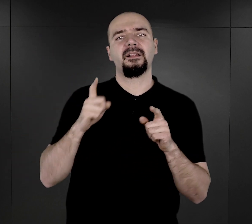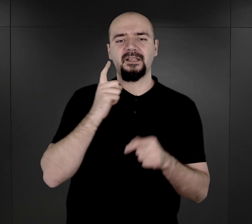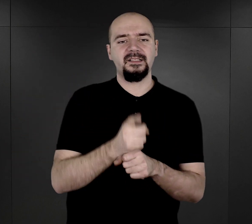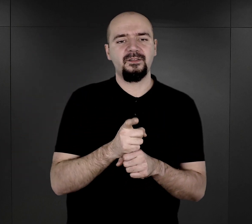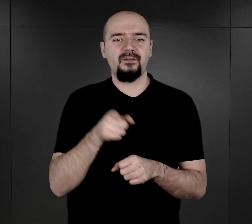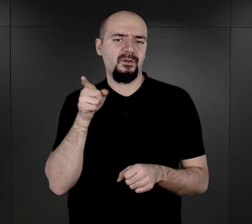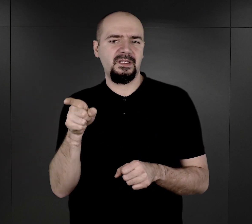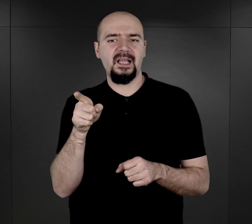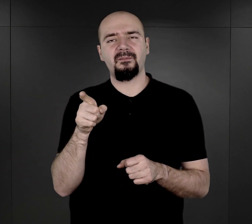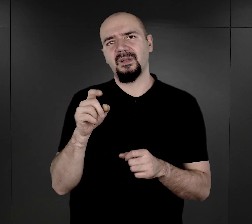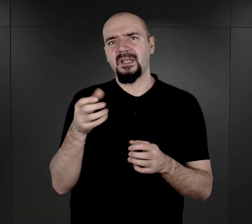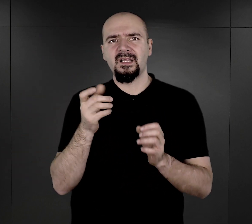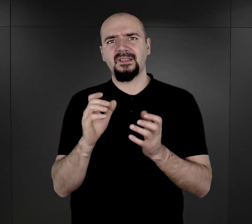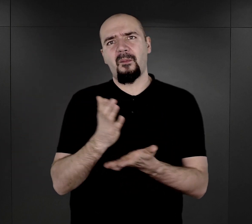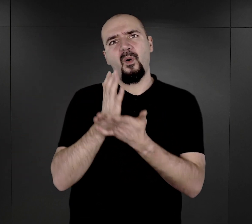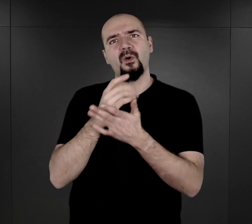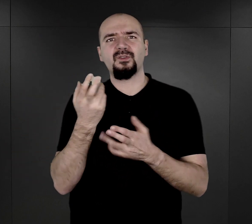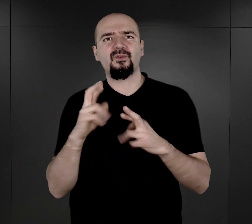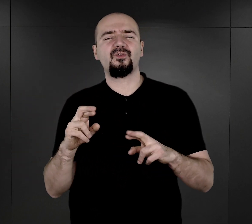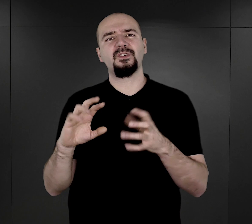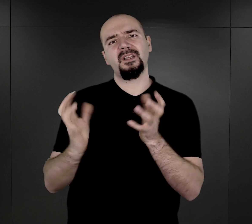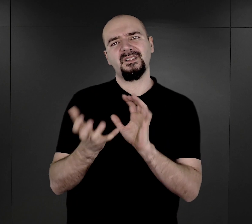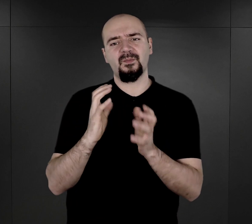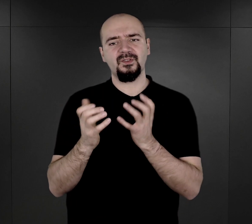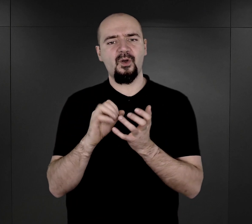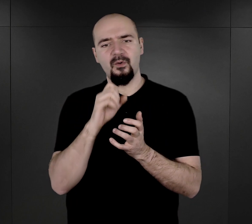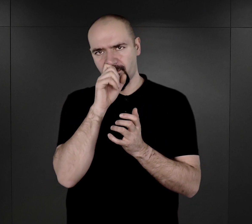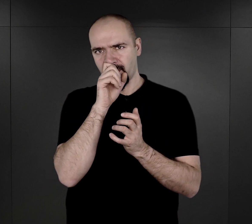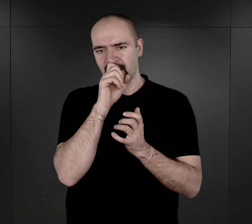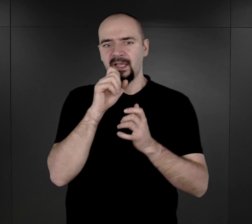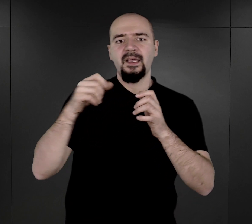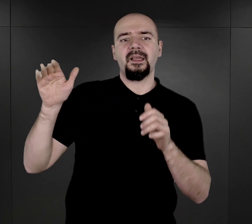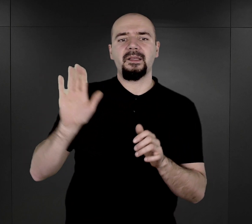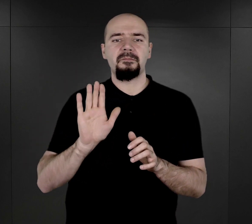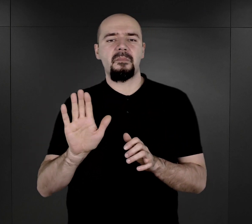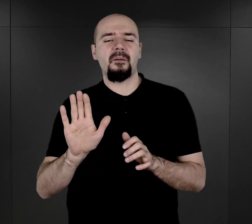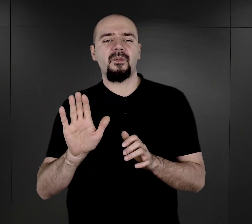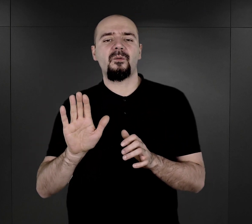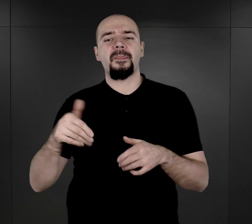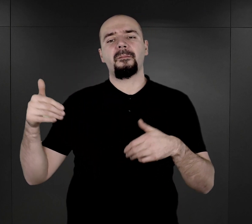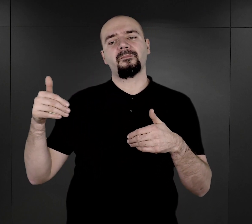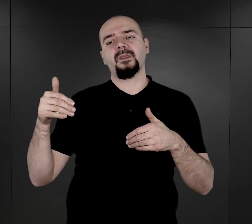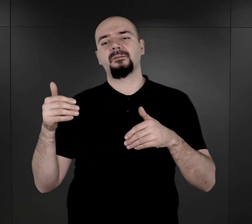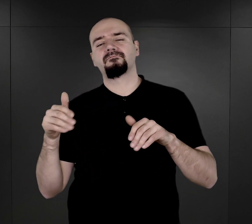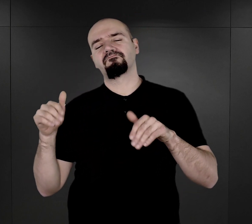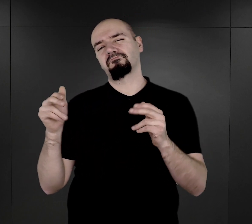pomocą różnych metod, głównie antropologicznych, miano tą niemożliwość dostosowania się do